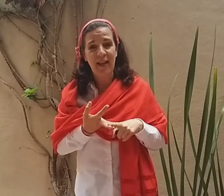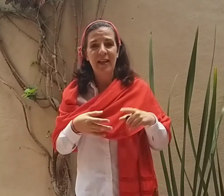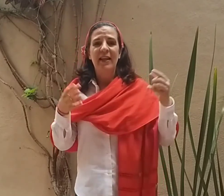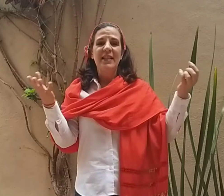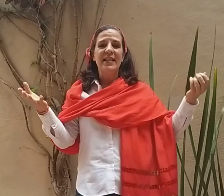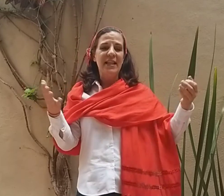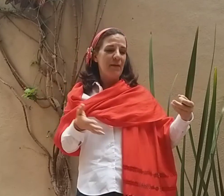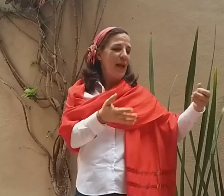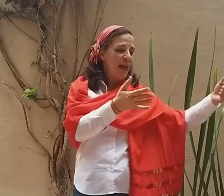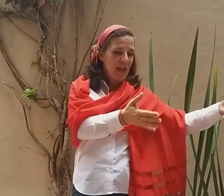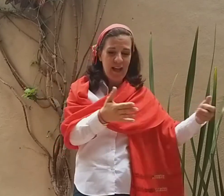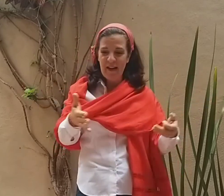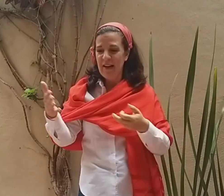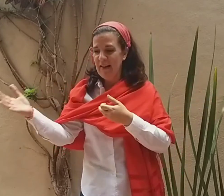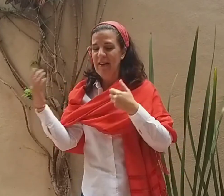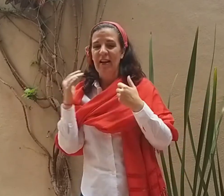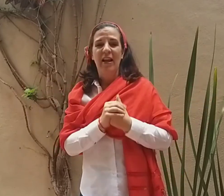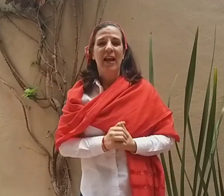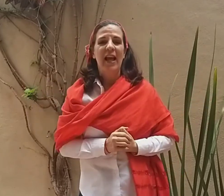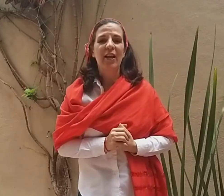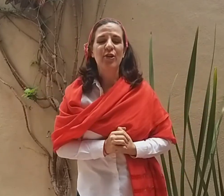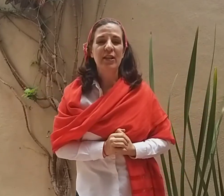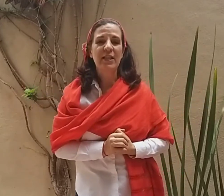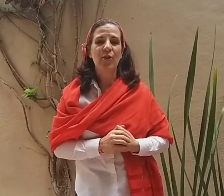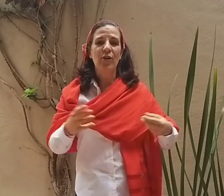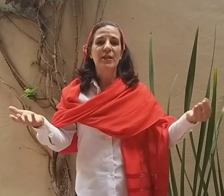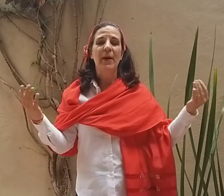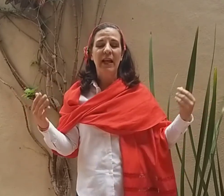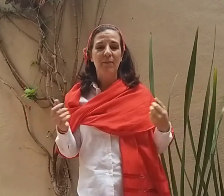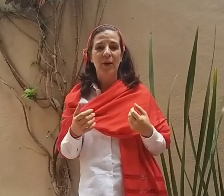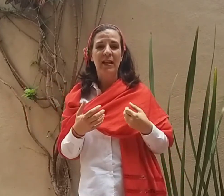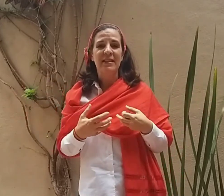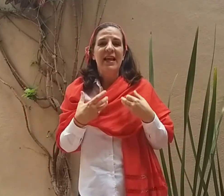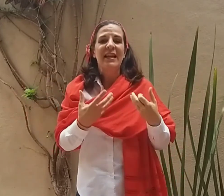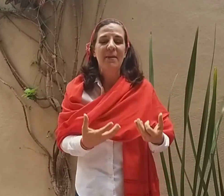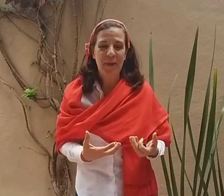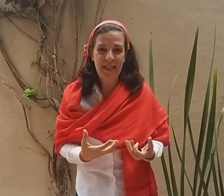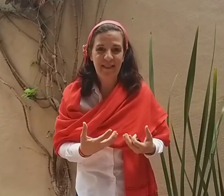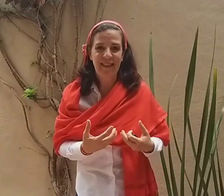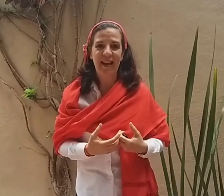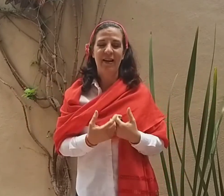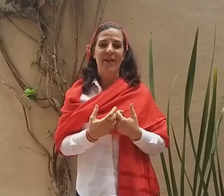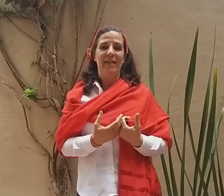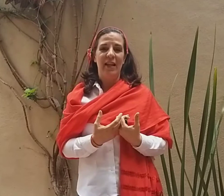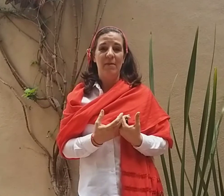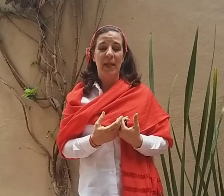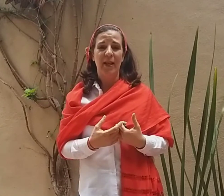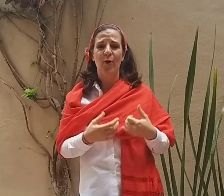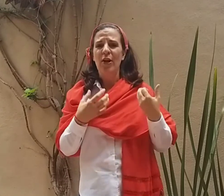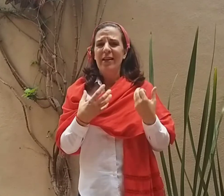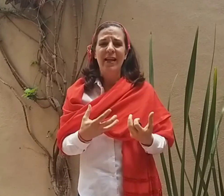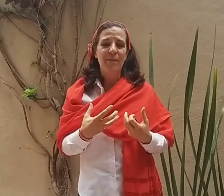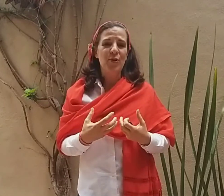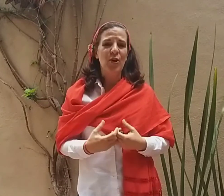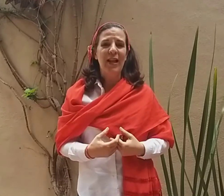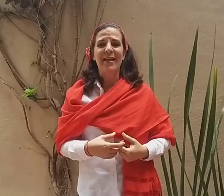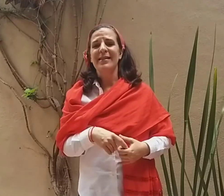Y se sirve en los tres colores para que puedas representar la bandera de México. Y el pozole es